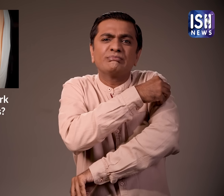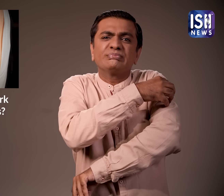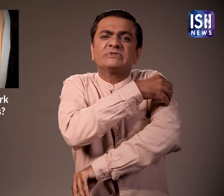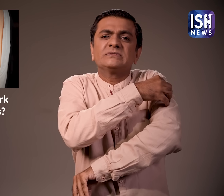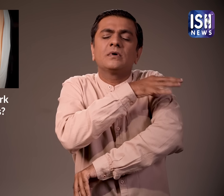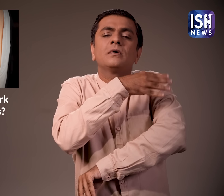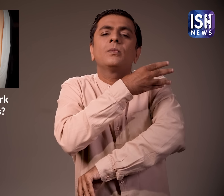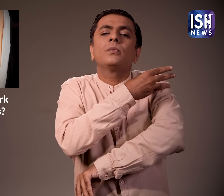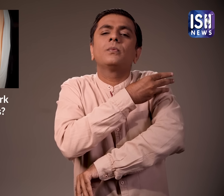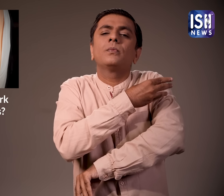जाता था